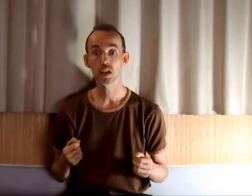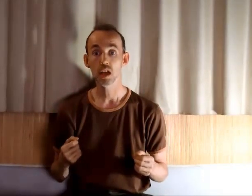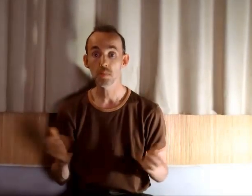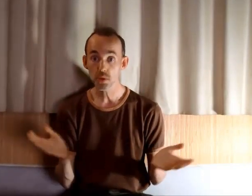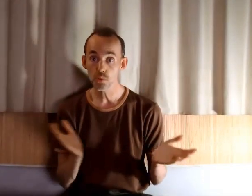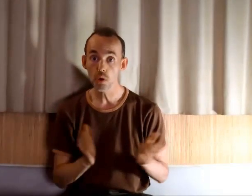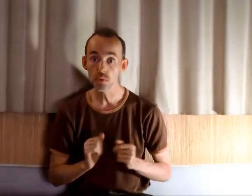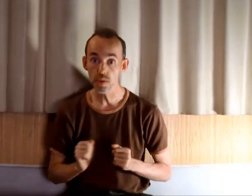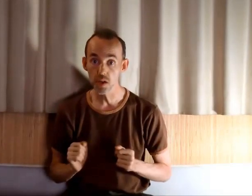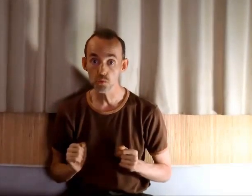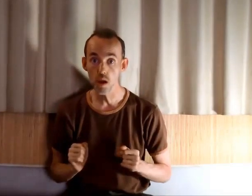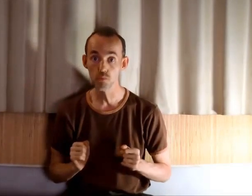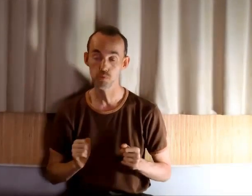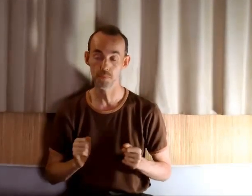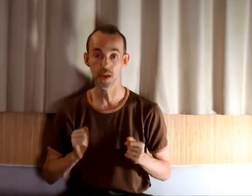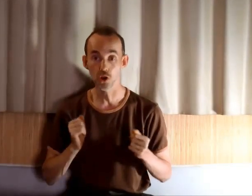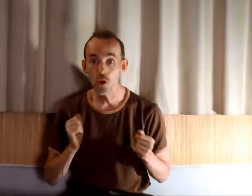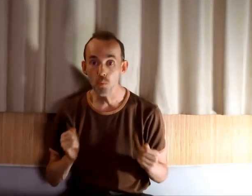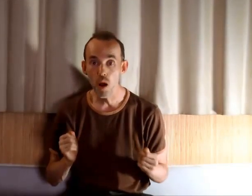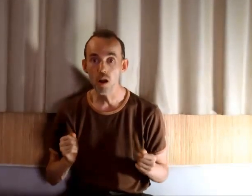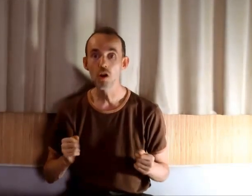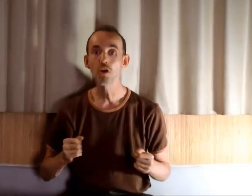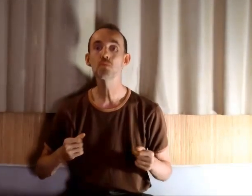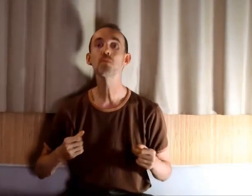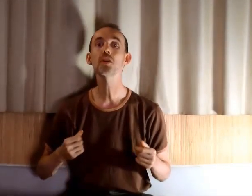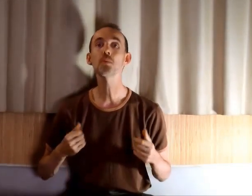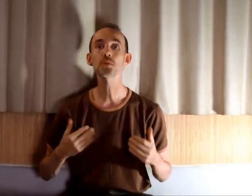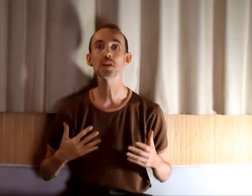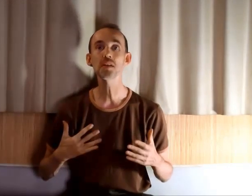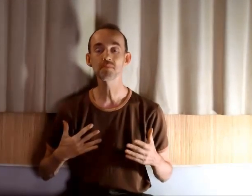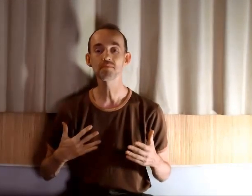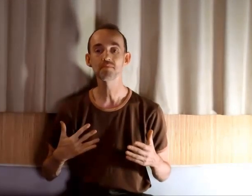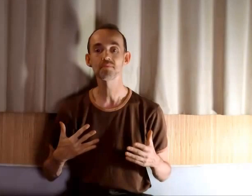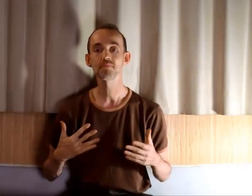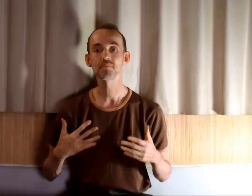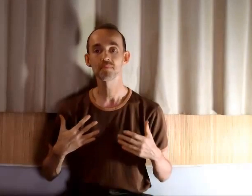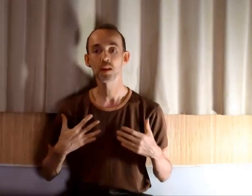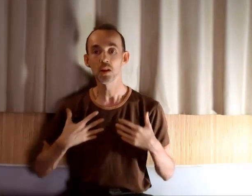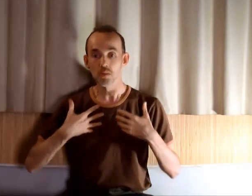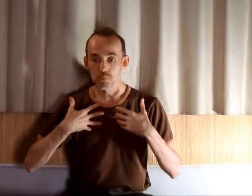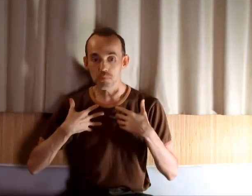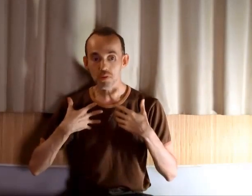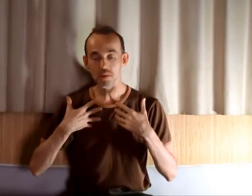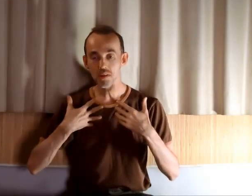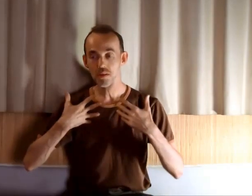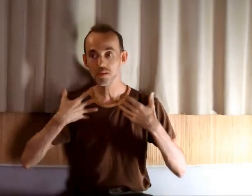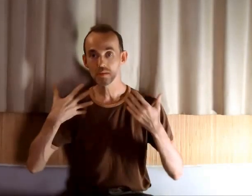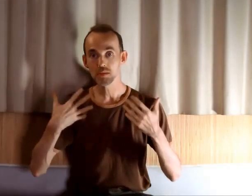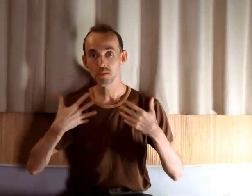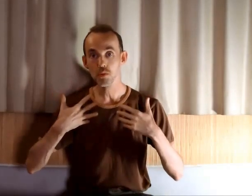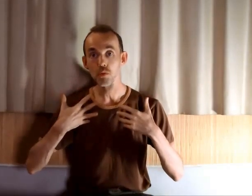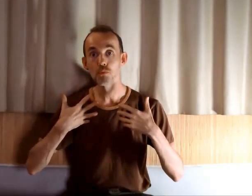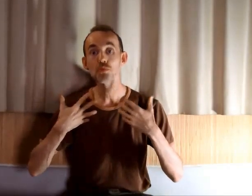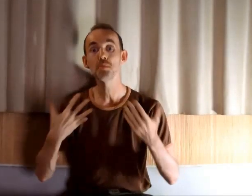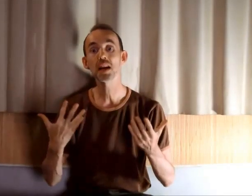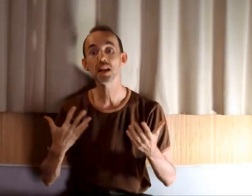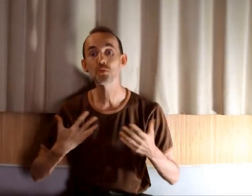Et bien sûr, vous avez le choix, vous pouvez faire comme moi, vous pouvez commencer pour vous libérer de la